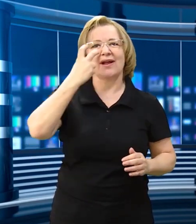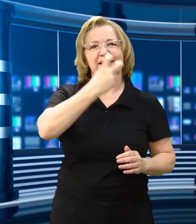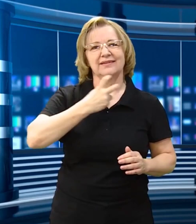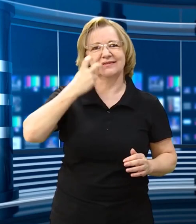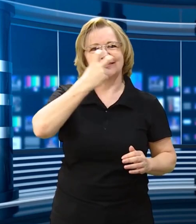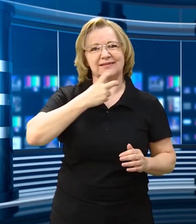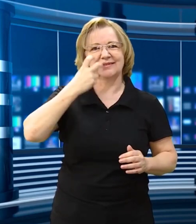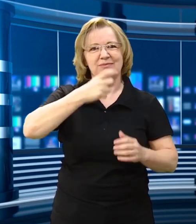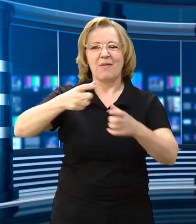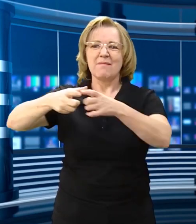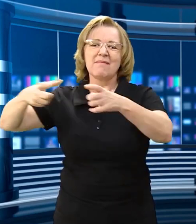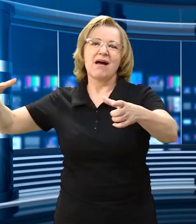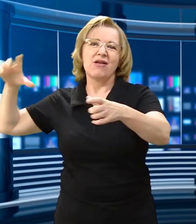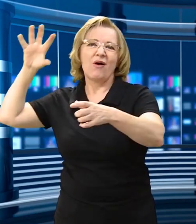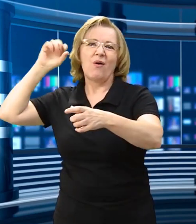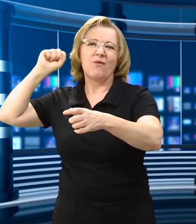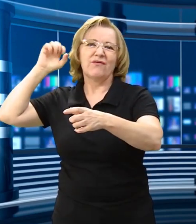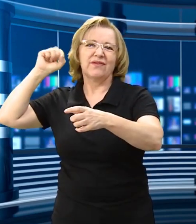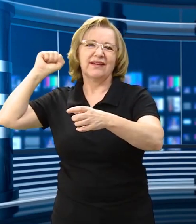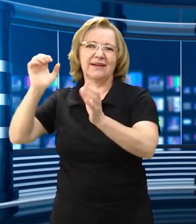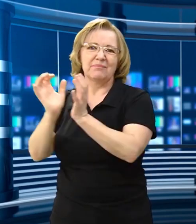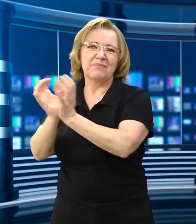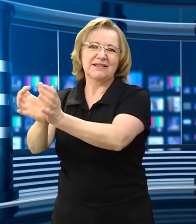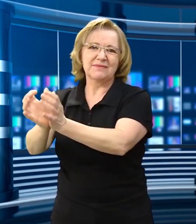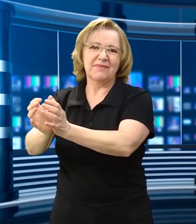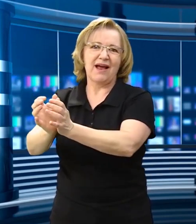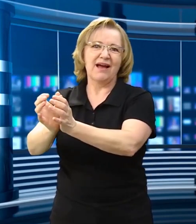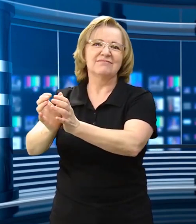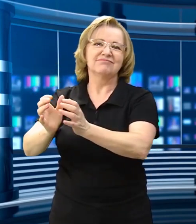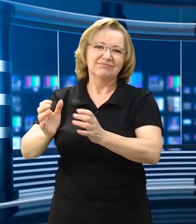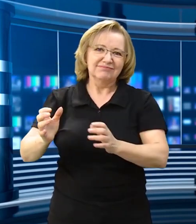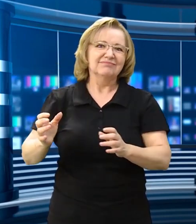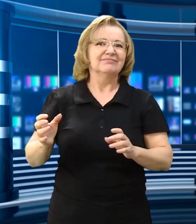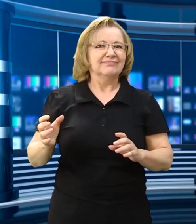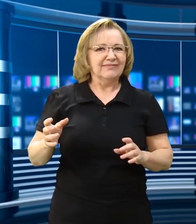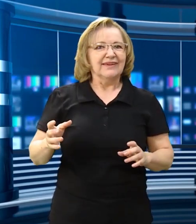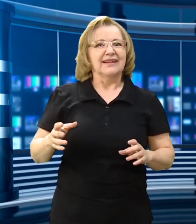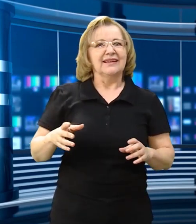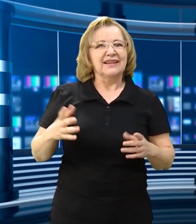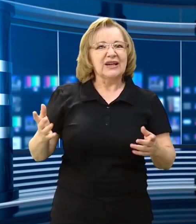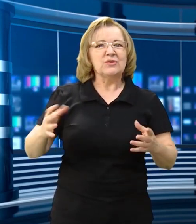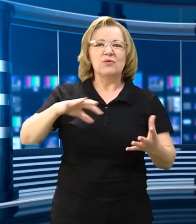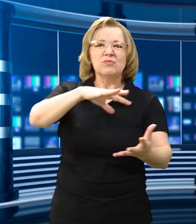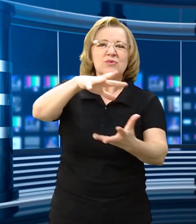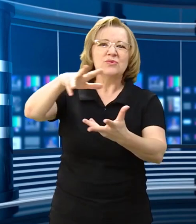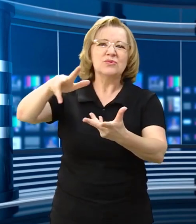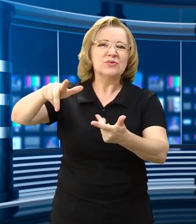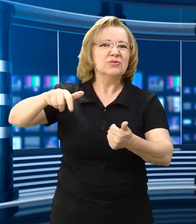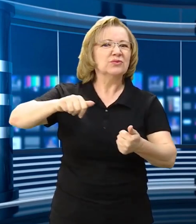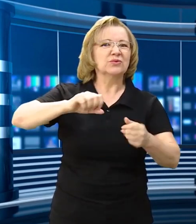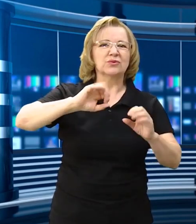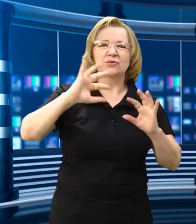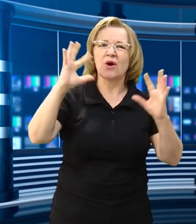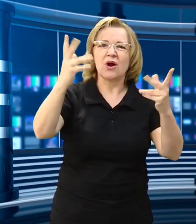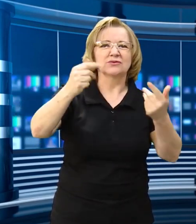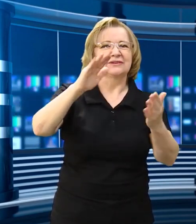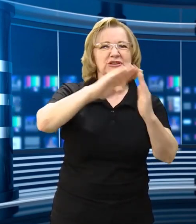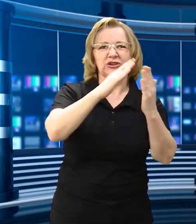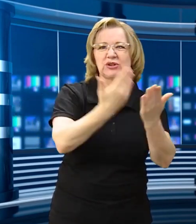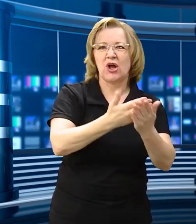Foi a favor da oralidade, né? A maioria dos ouvintes participando nesse Congresso. Então, o mundo